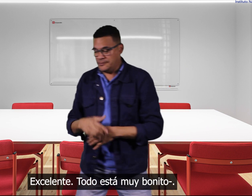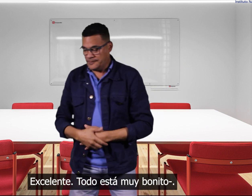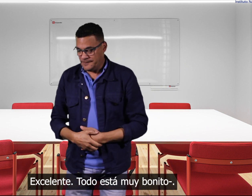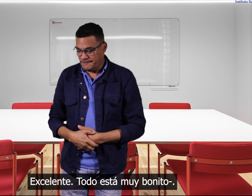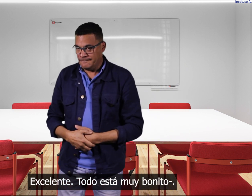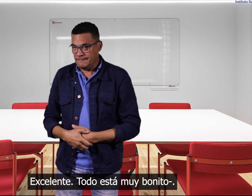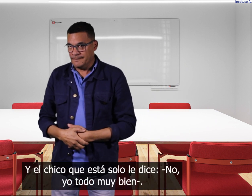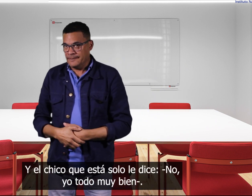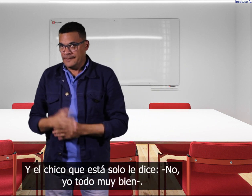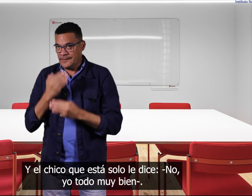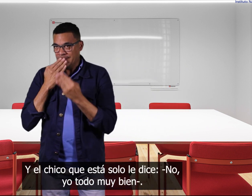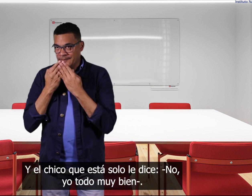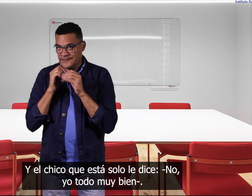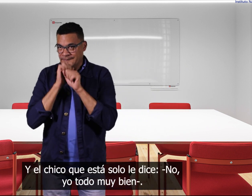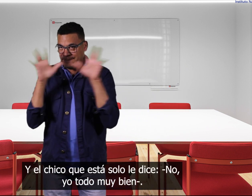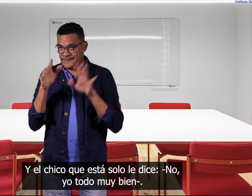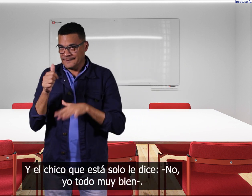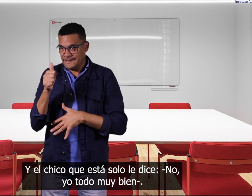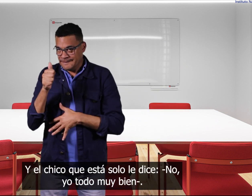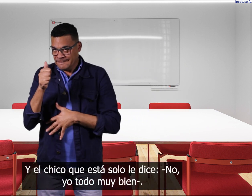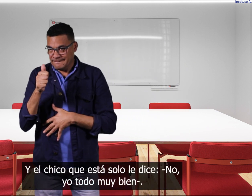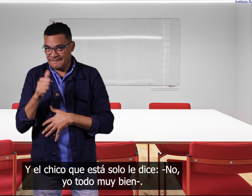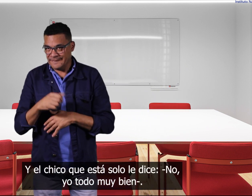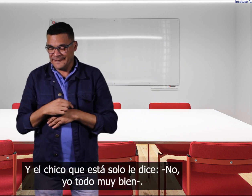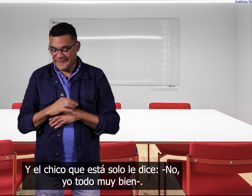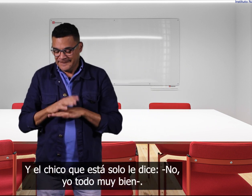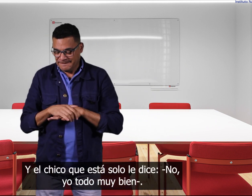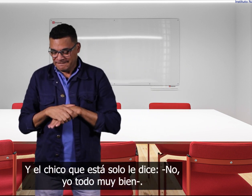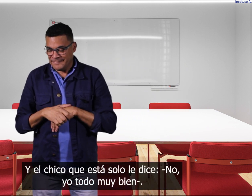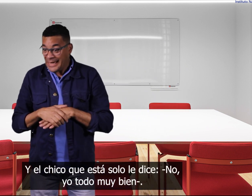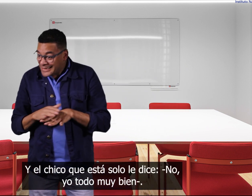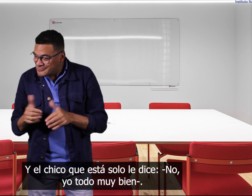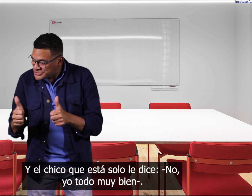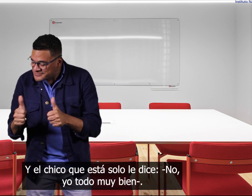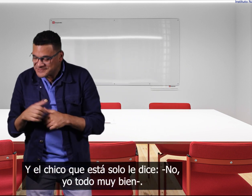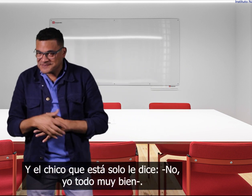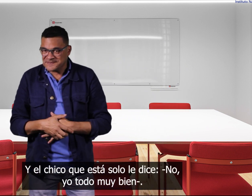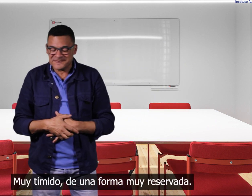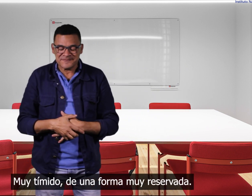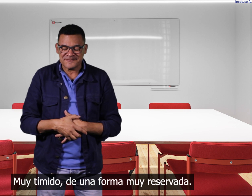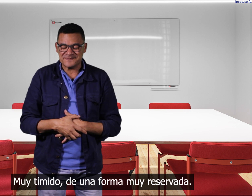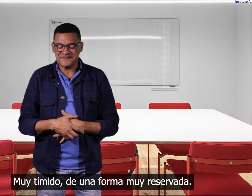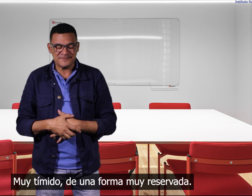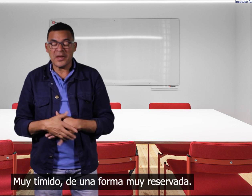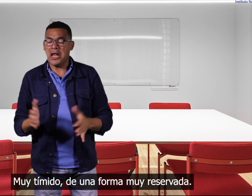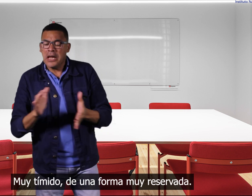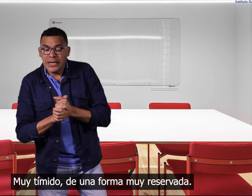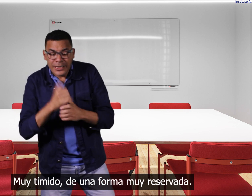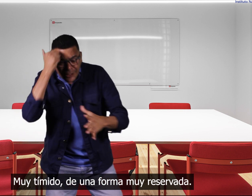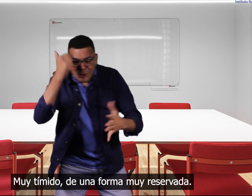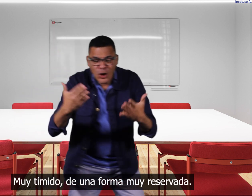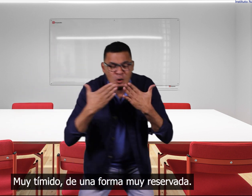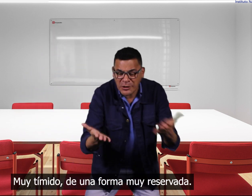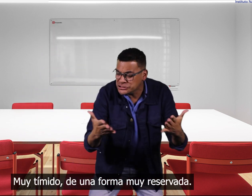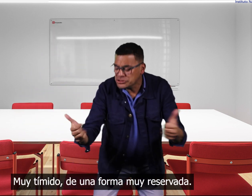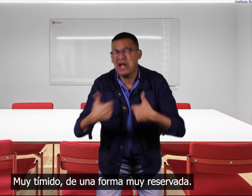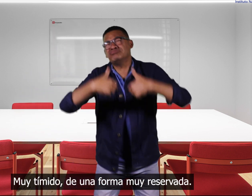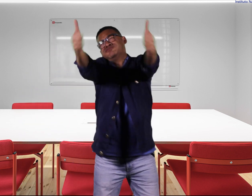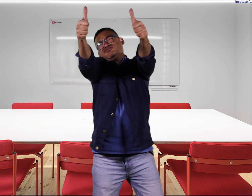bonito y el chico que está solo le dice no yo todo muy bien muy tímido muy de una forma muy reservada